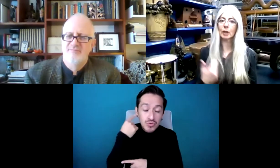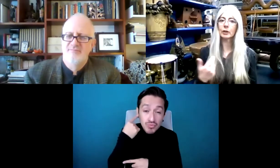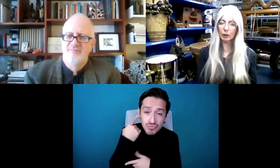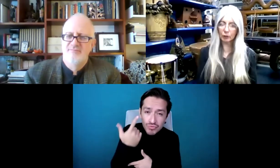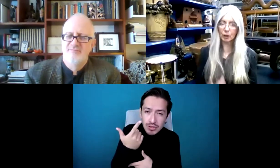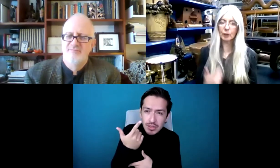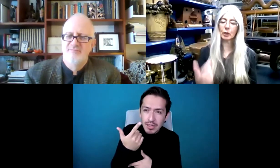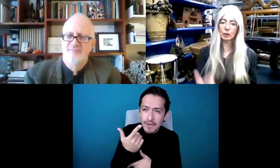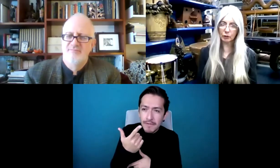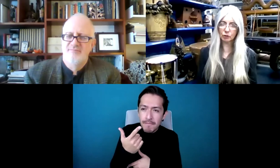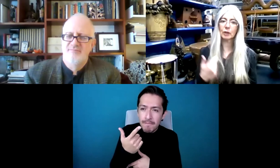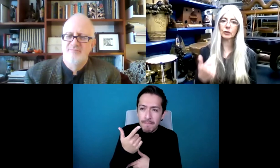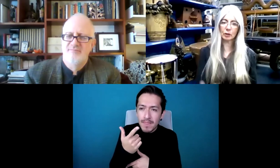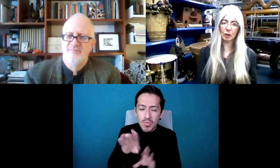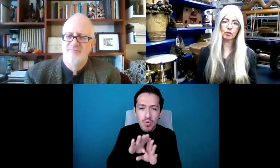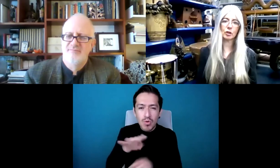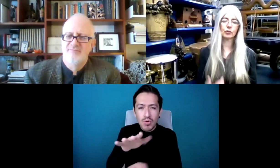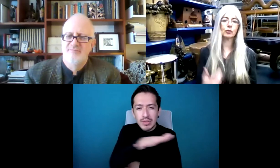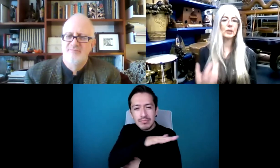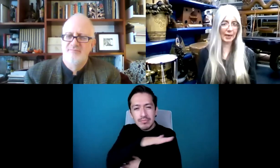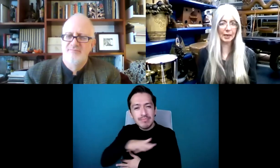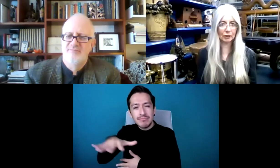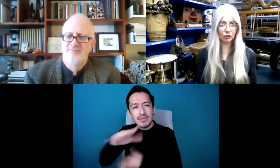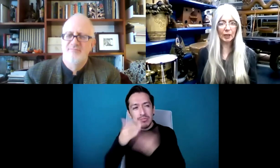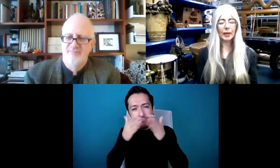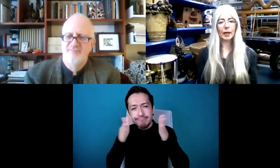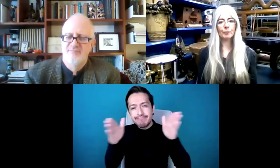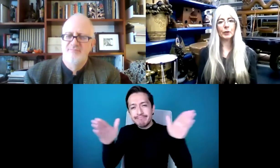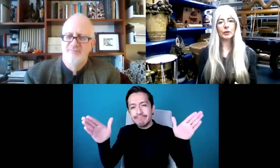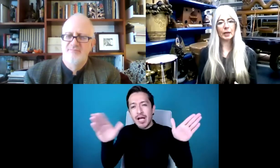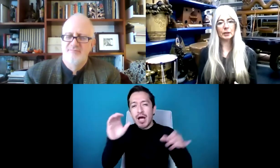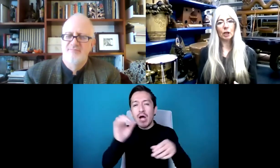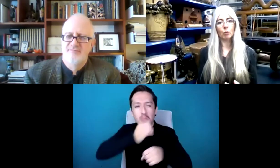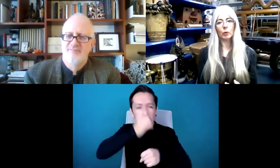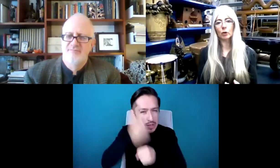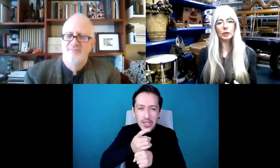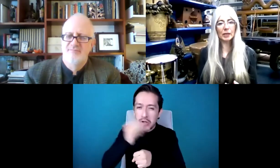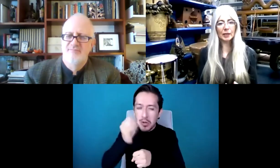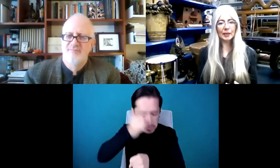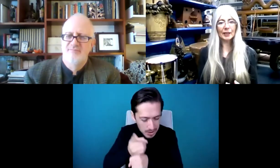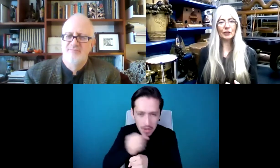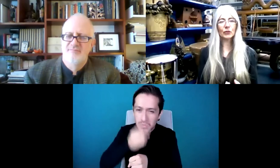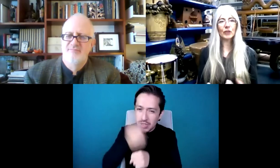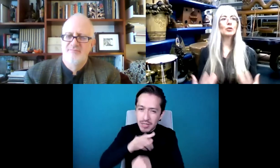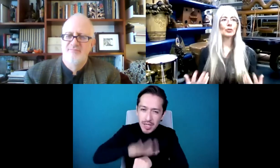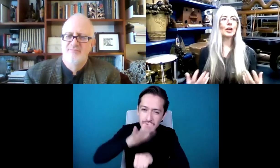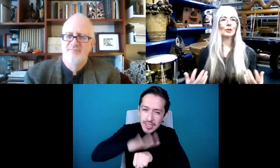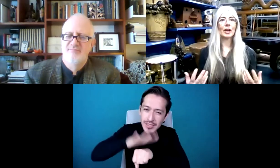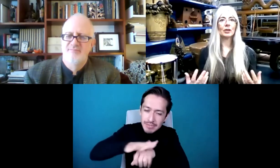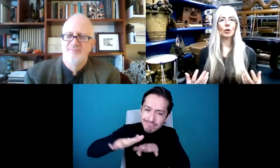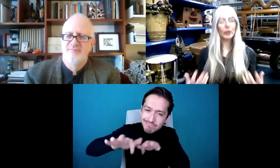paisaje y nos damos otra oportunidad, otra oportunidad y otra oportunidad para trabajar. Entonces,